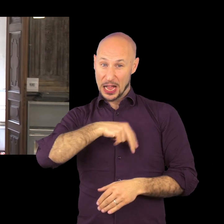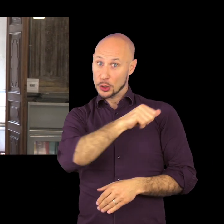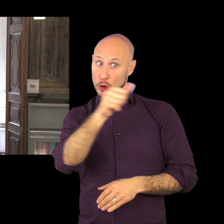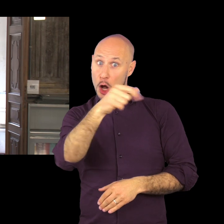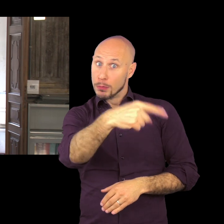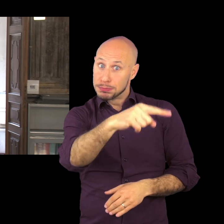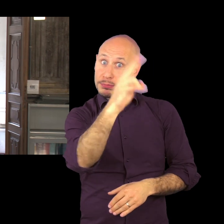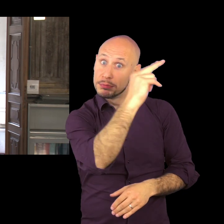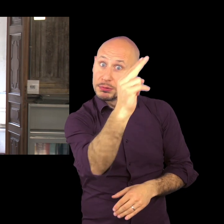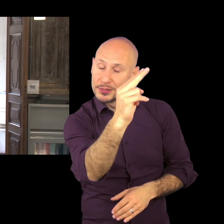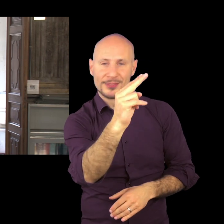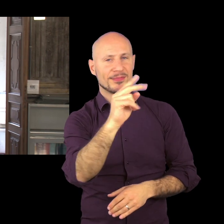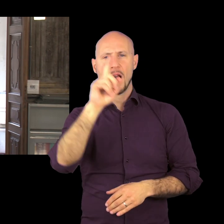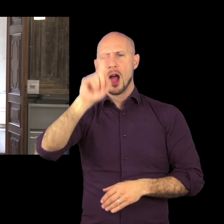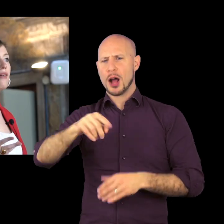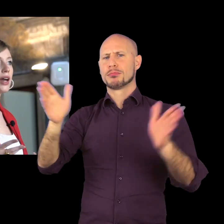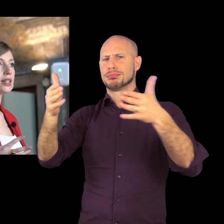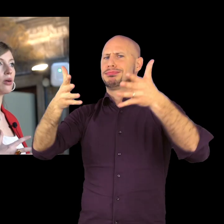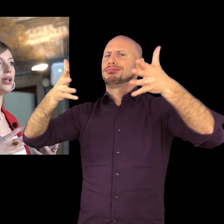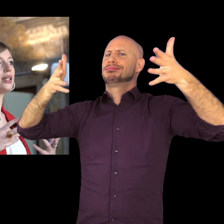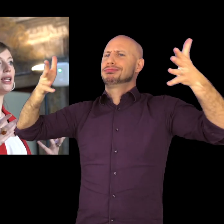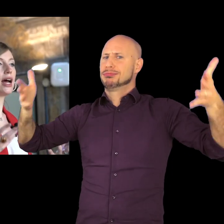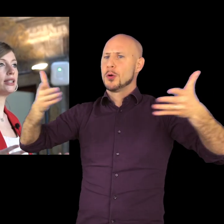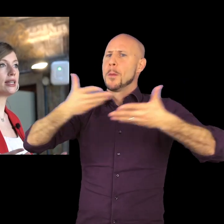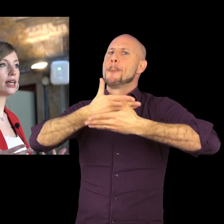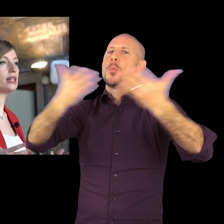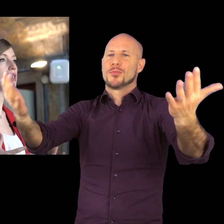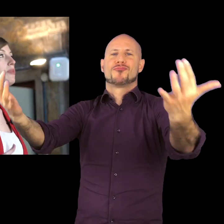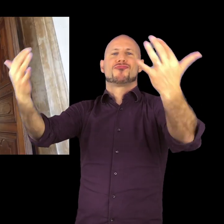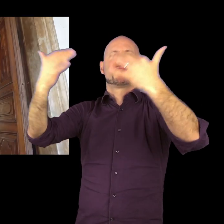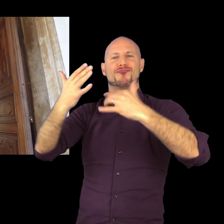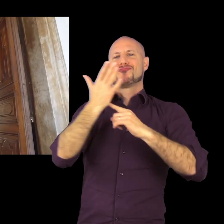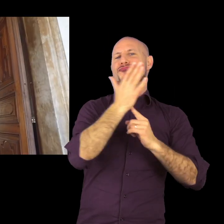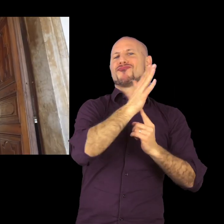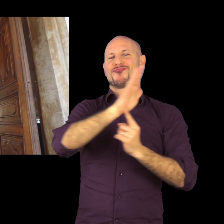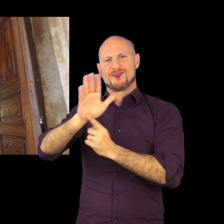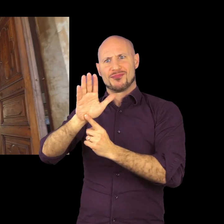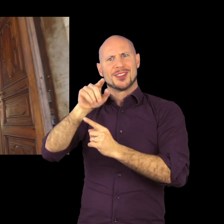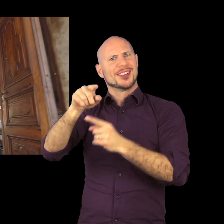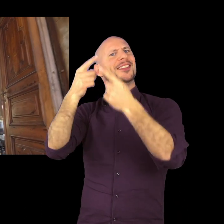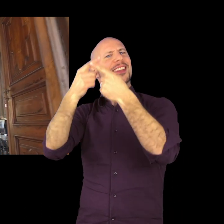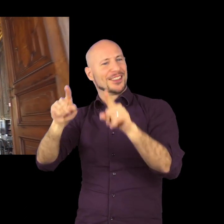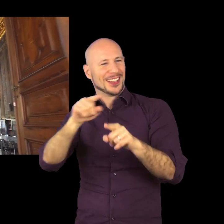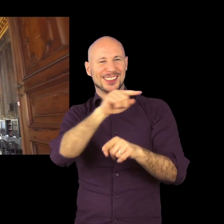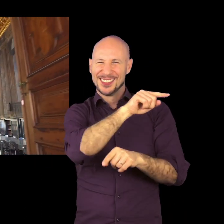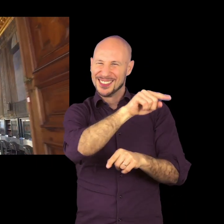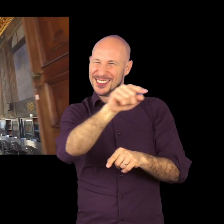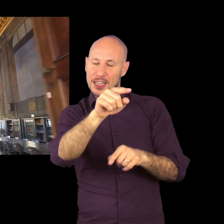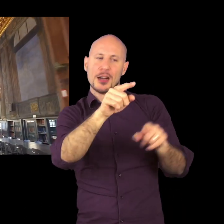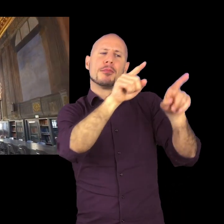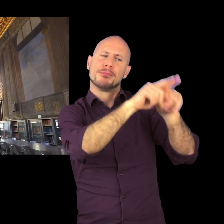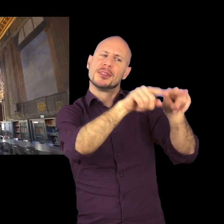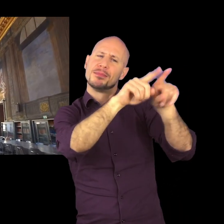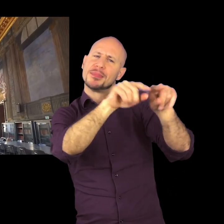lo fa con una tematica nuova, completamente diversa da quella delle altre stanze. Si vede proprio come il tono di questo ambiente sia